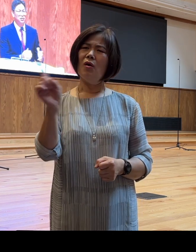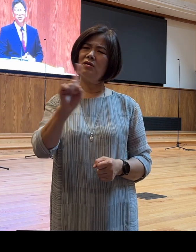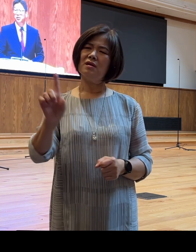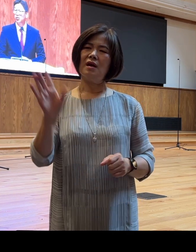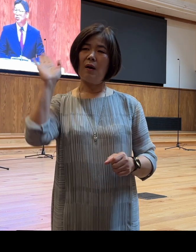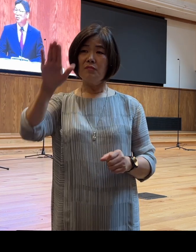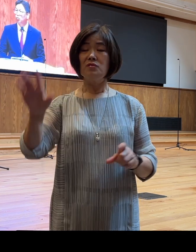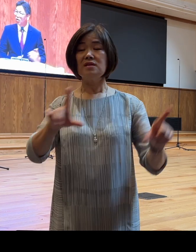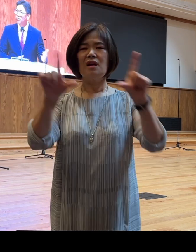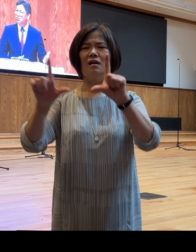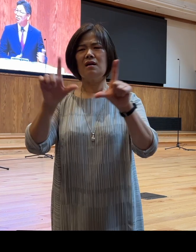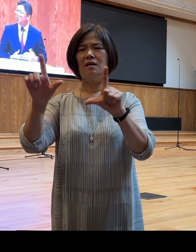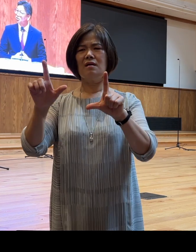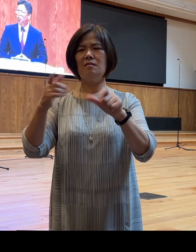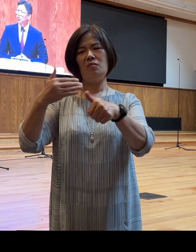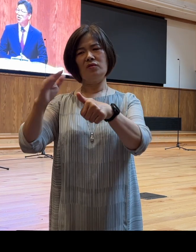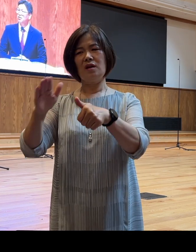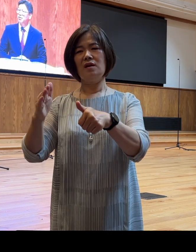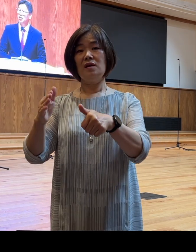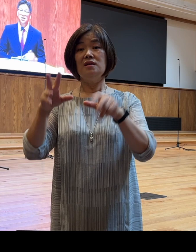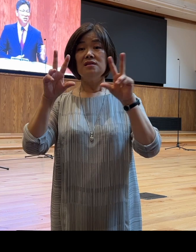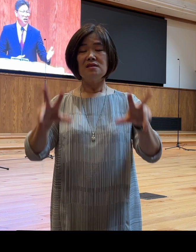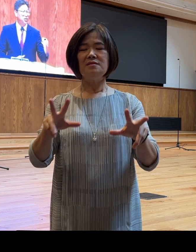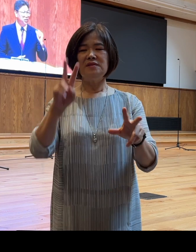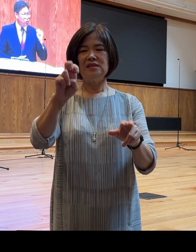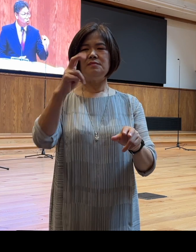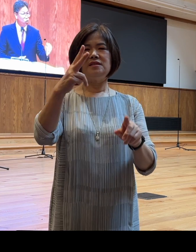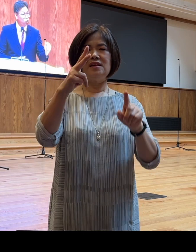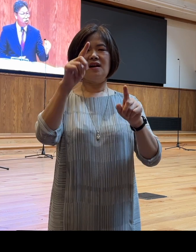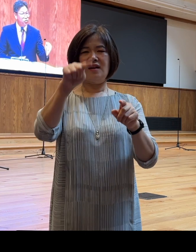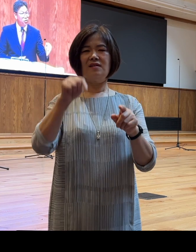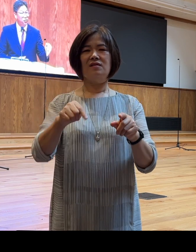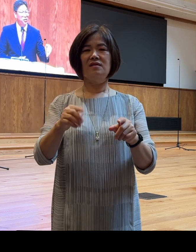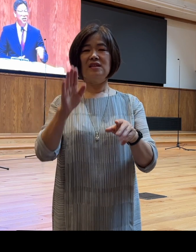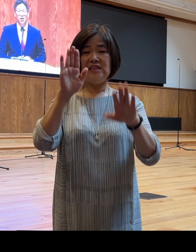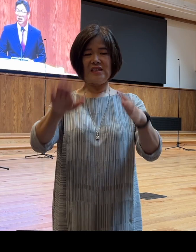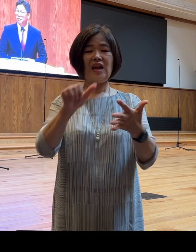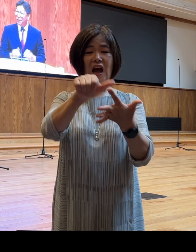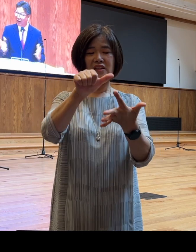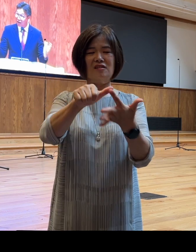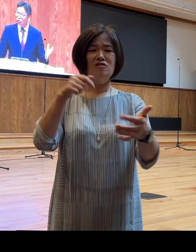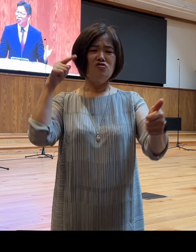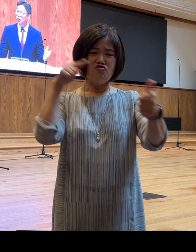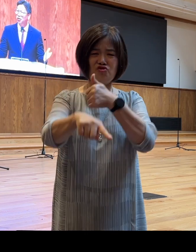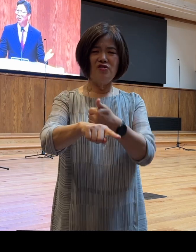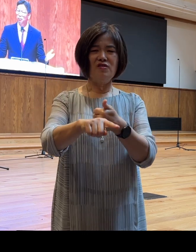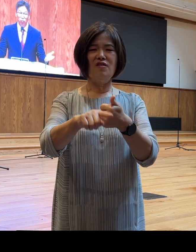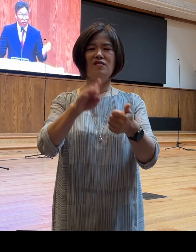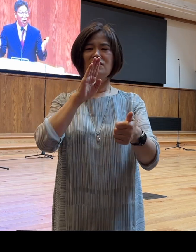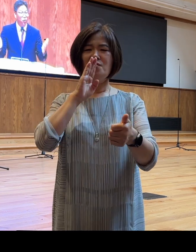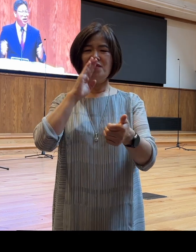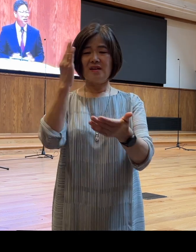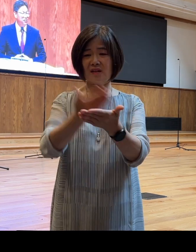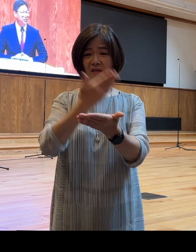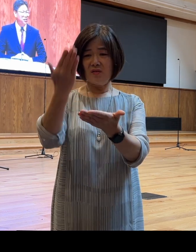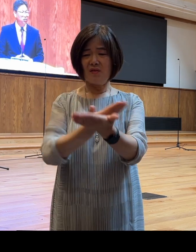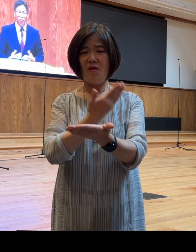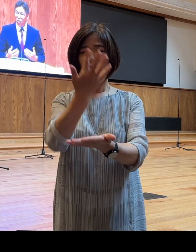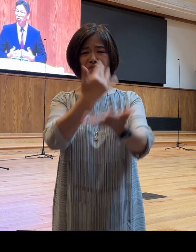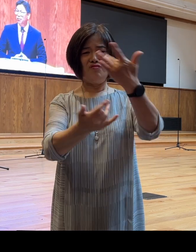보낼 수 있을까? 그런데 지금 어떤 상황입니까? 그 아들을 내 손으로 죽여서 하나님 앞에 각을 떠서 불태워야 하는 그런 명령을 받은